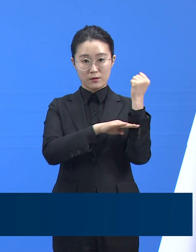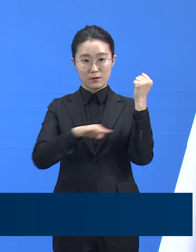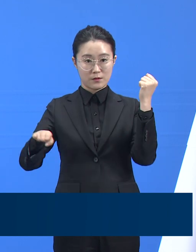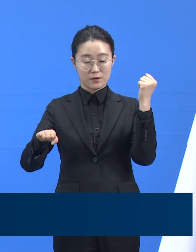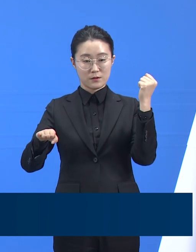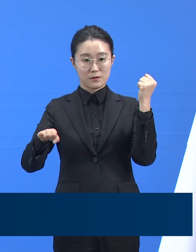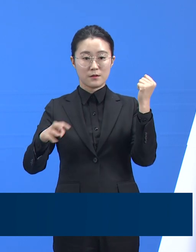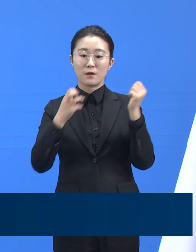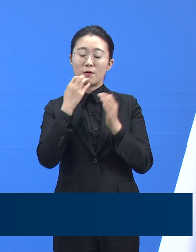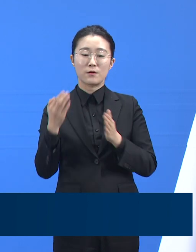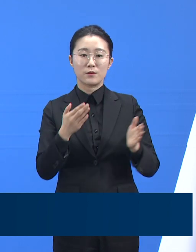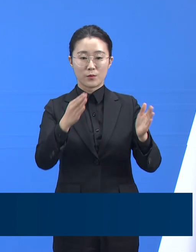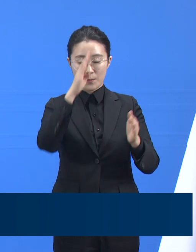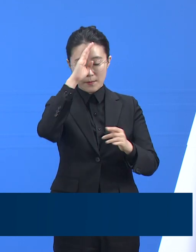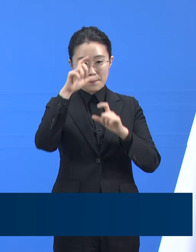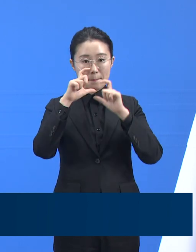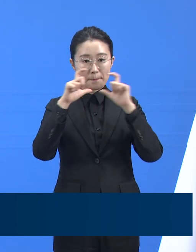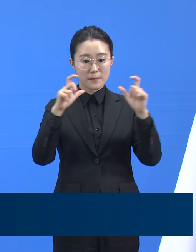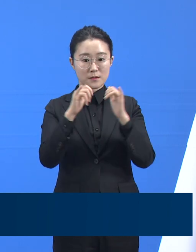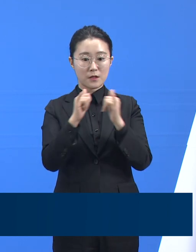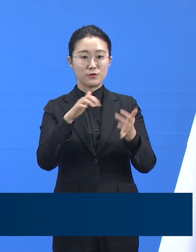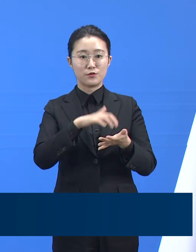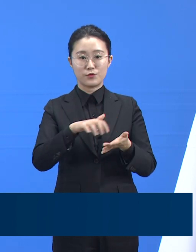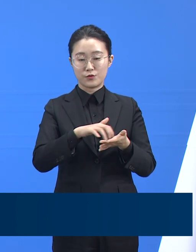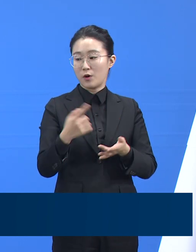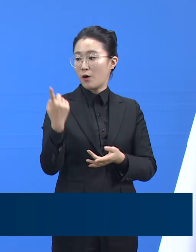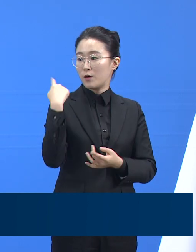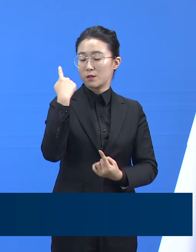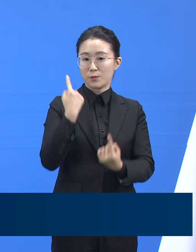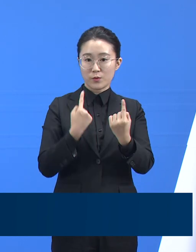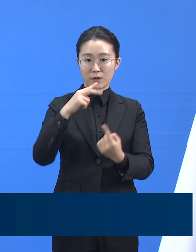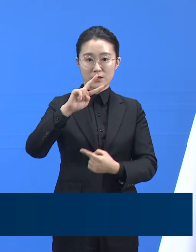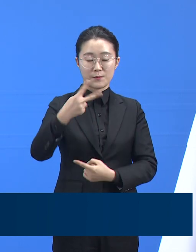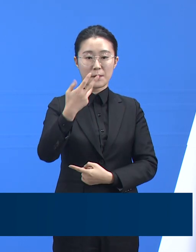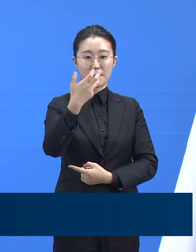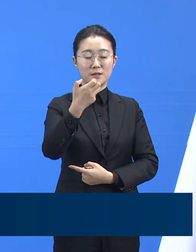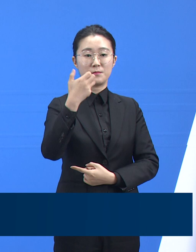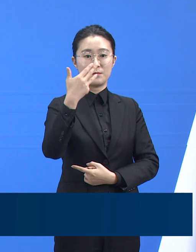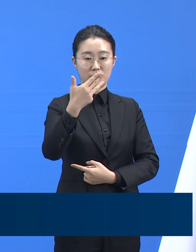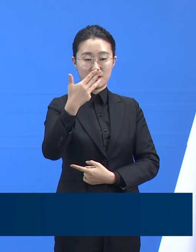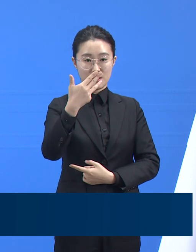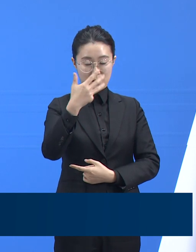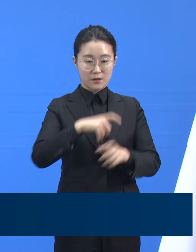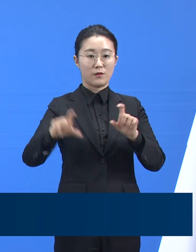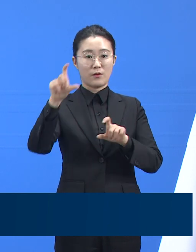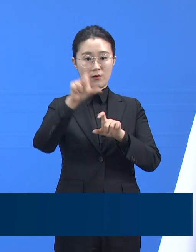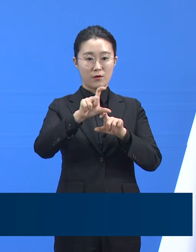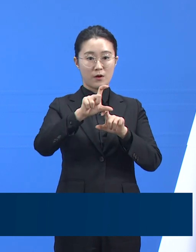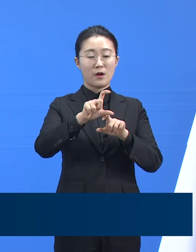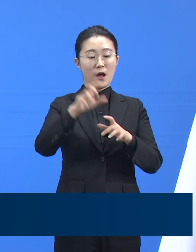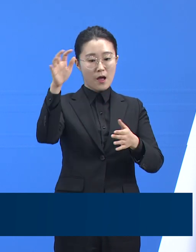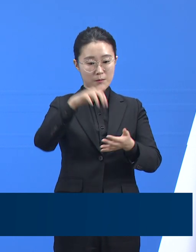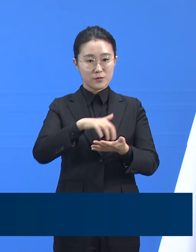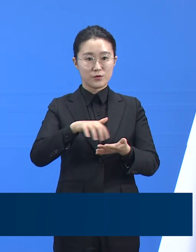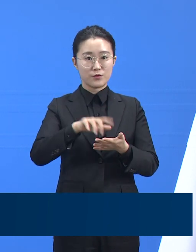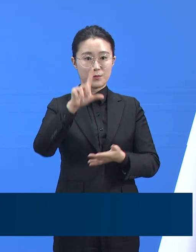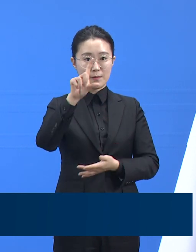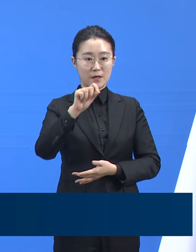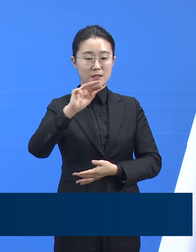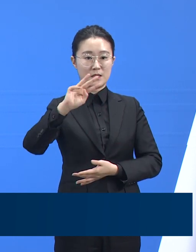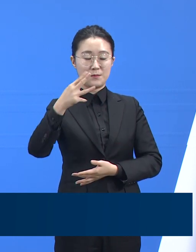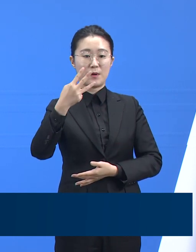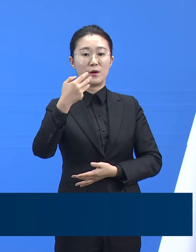경기도 확진자 수는 전일 오전 0시 대비 288명 증가한 총 1만 252명으로 도내